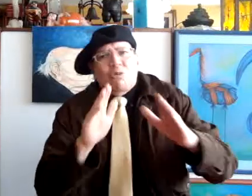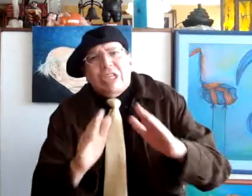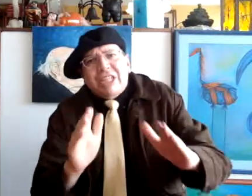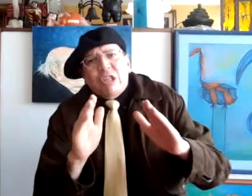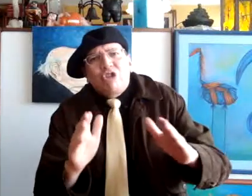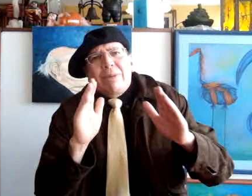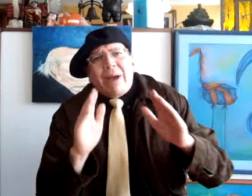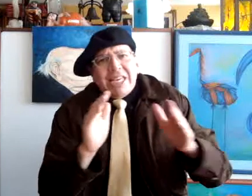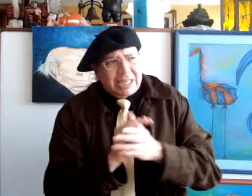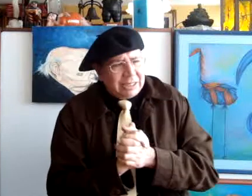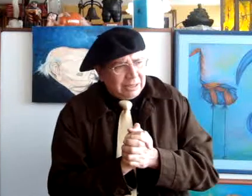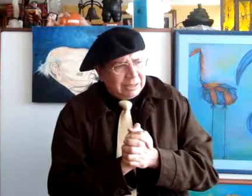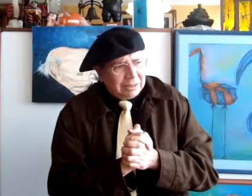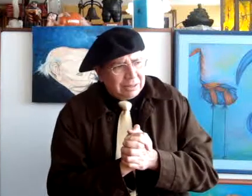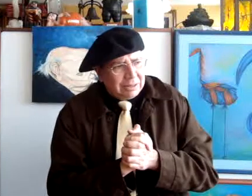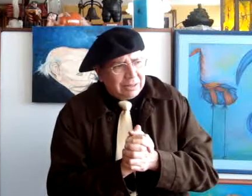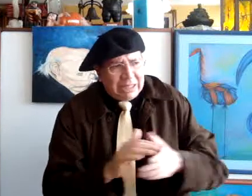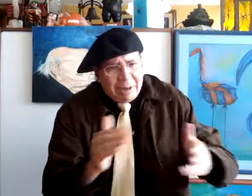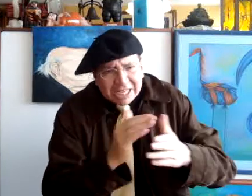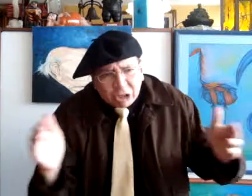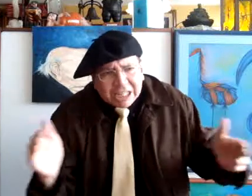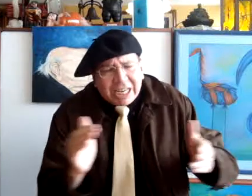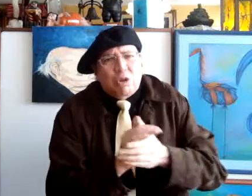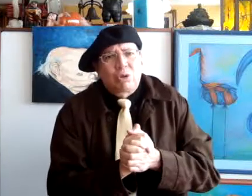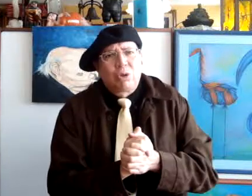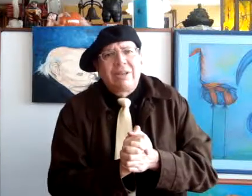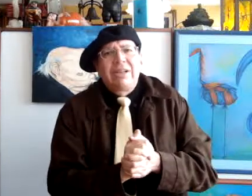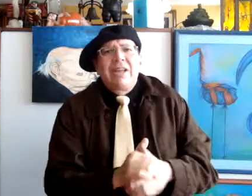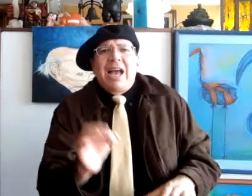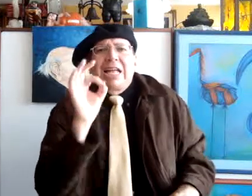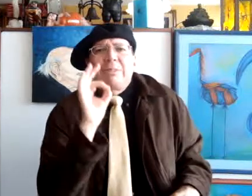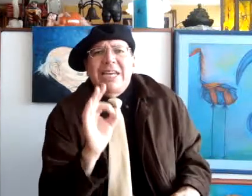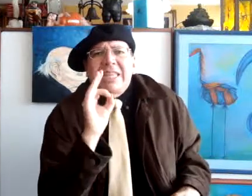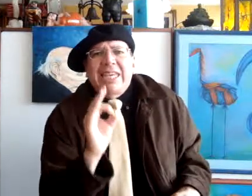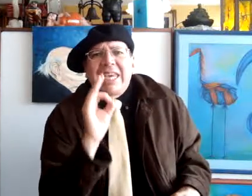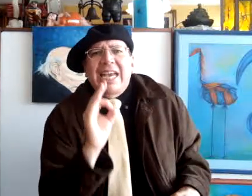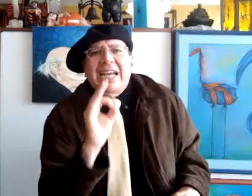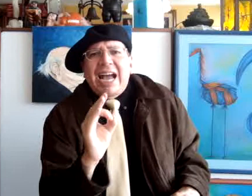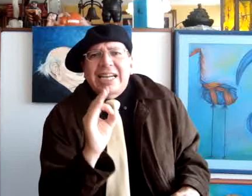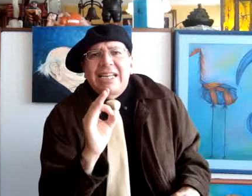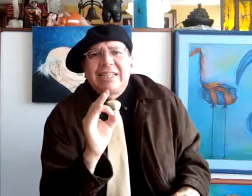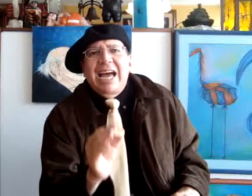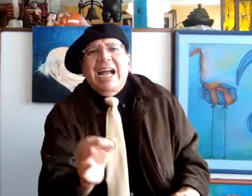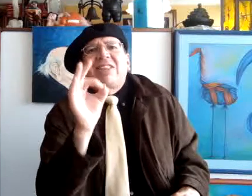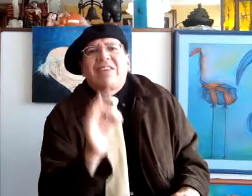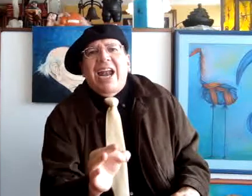sus escritos Niemeyer, diversos escritos, advierte que hay que crear la cátedra